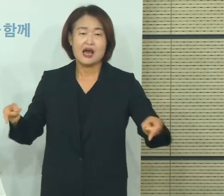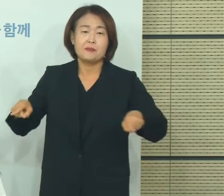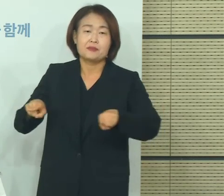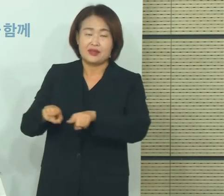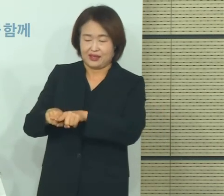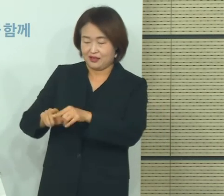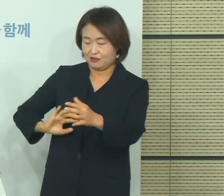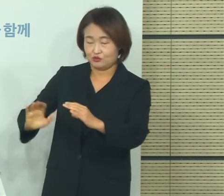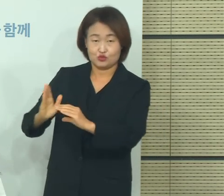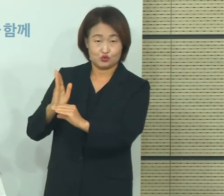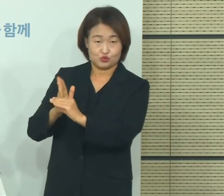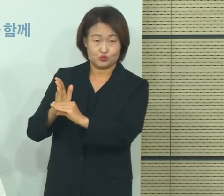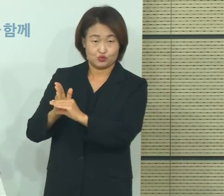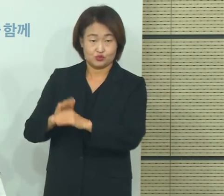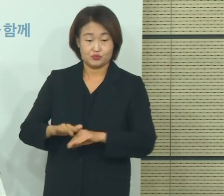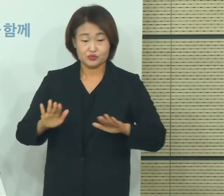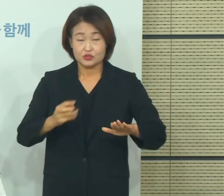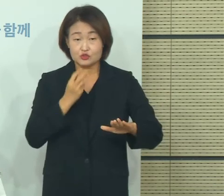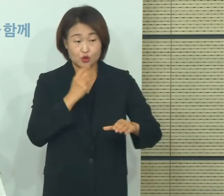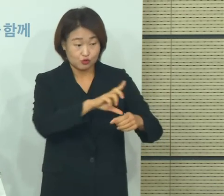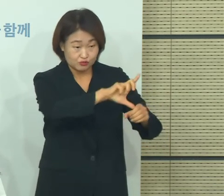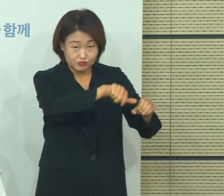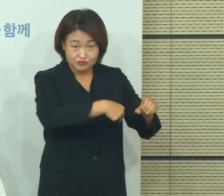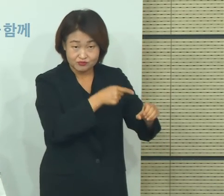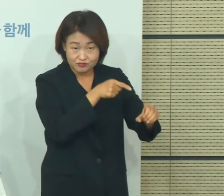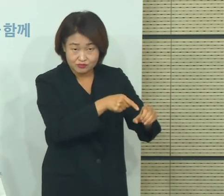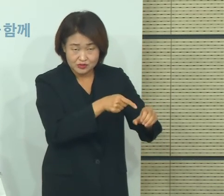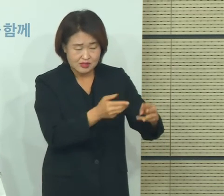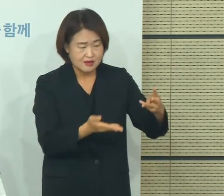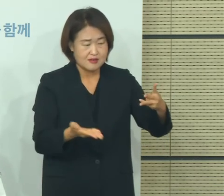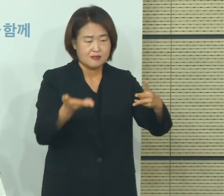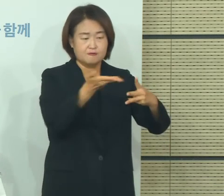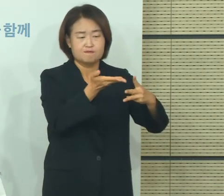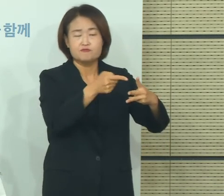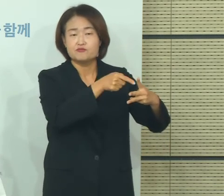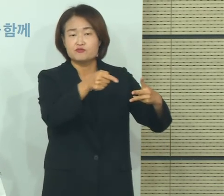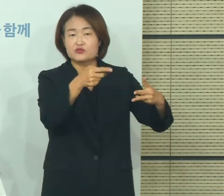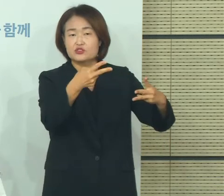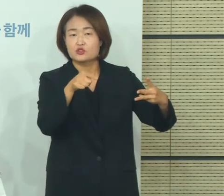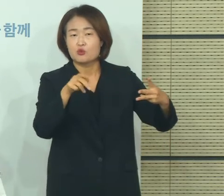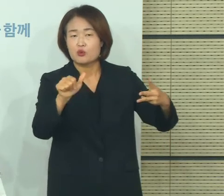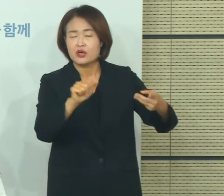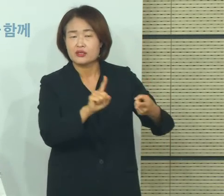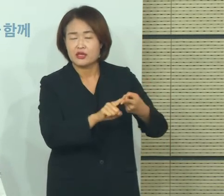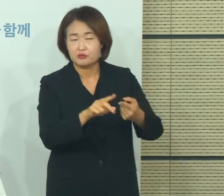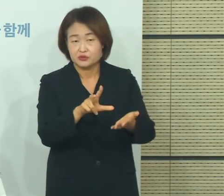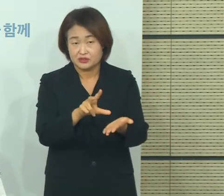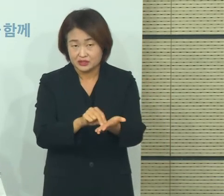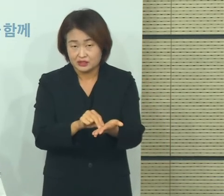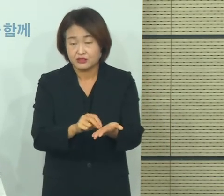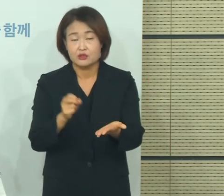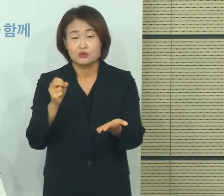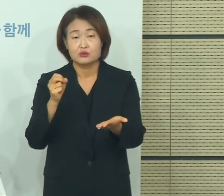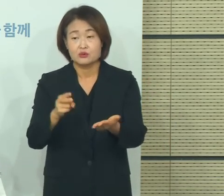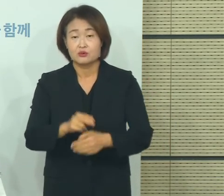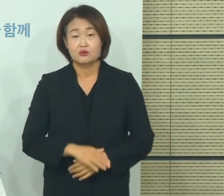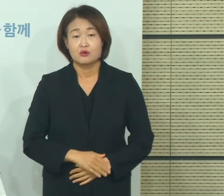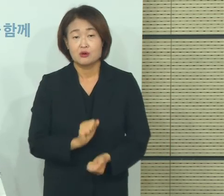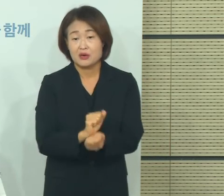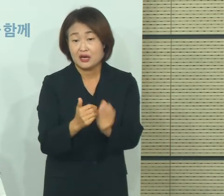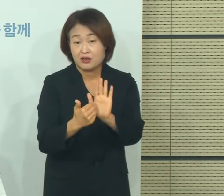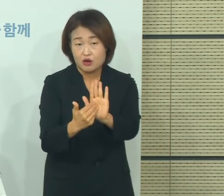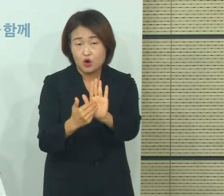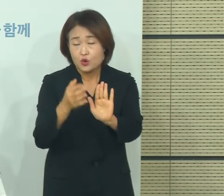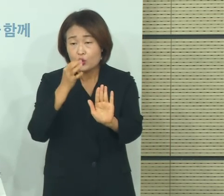강화된 2단계 조치 수도권에 이 부분을 어떻게 조정을 할지에 대한 부분들 그러면서 방역의 어떤